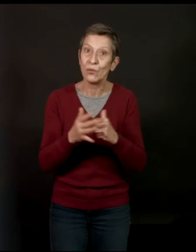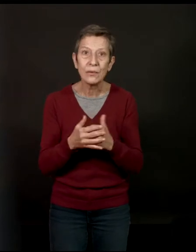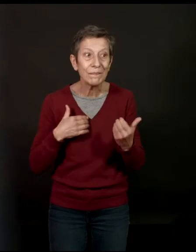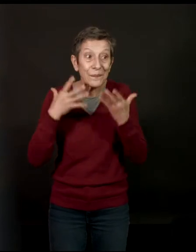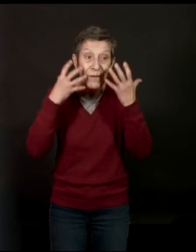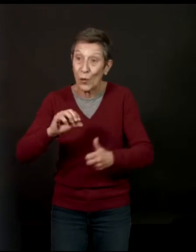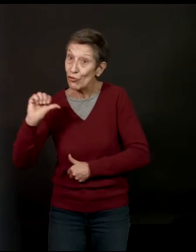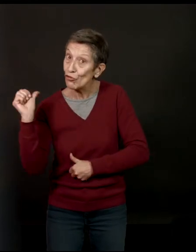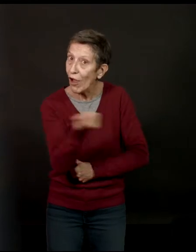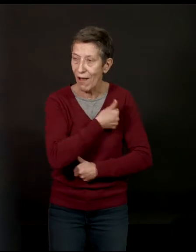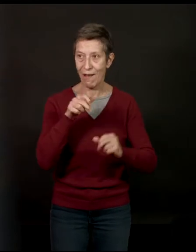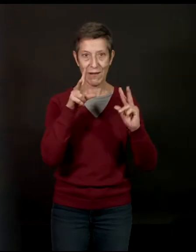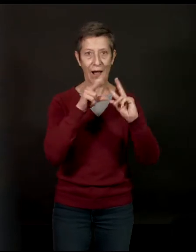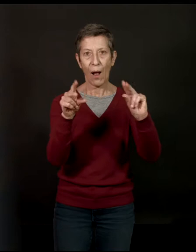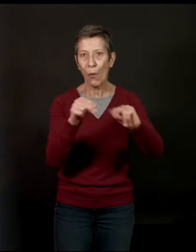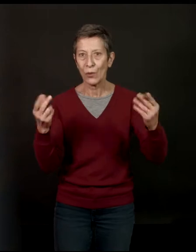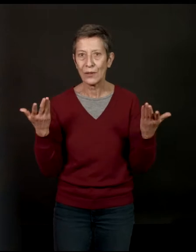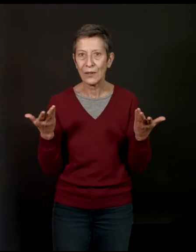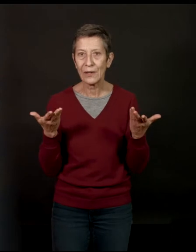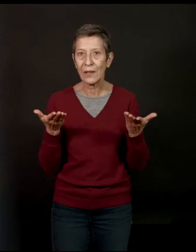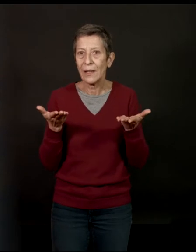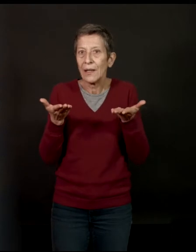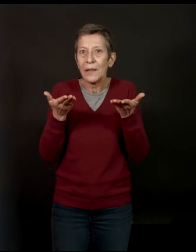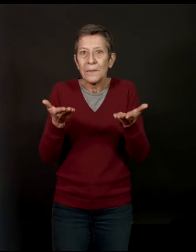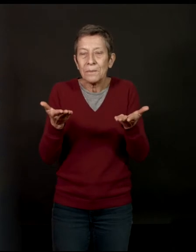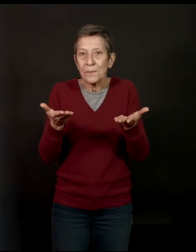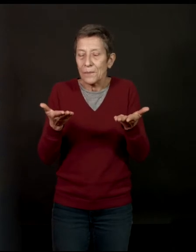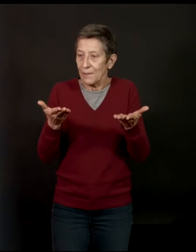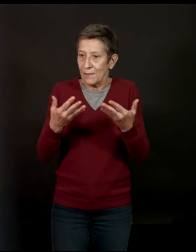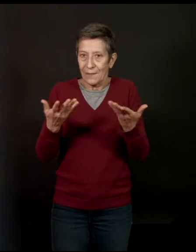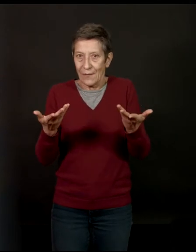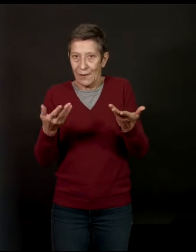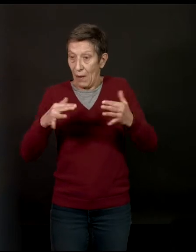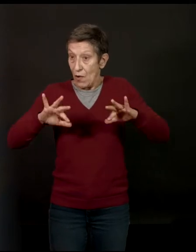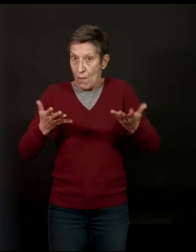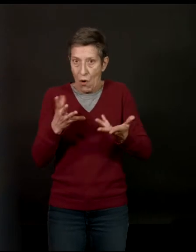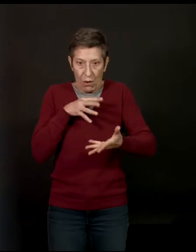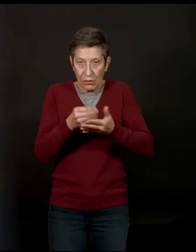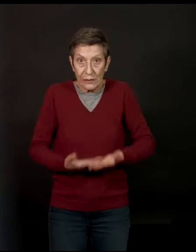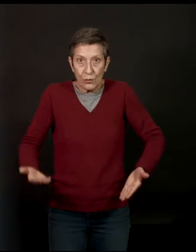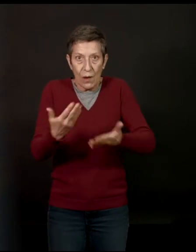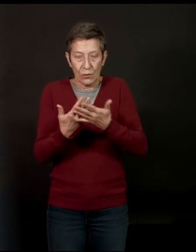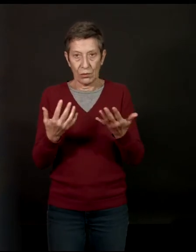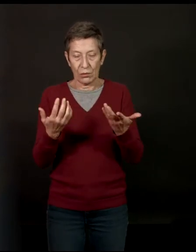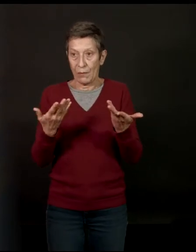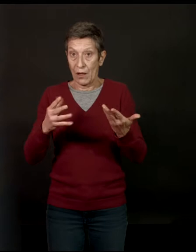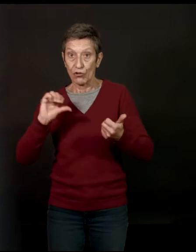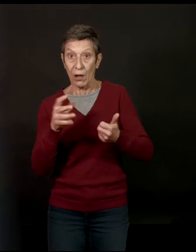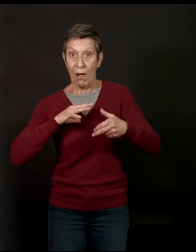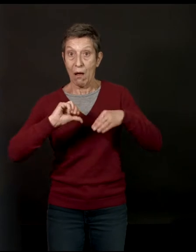raconter comment il l'a fait, comment il puisse avoir son rôle plein et de façon très différente.